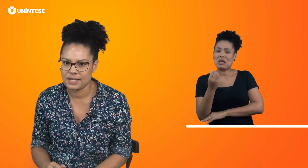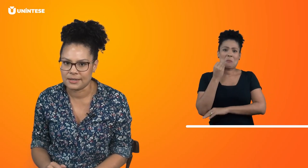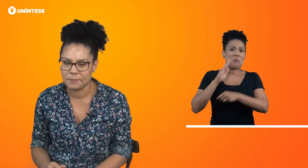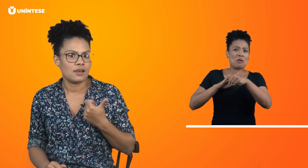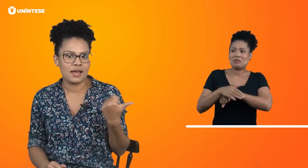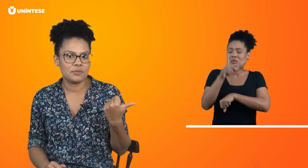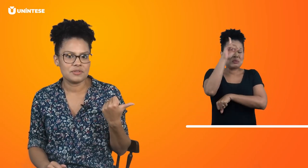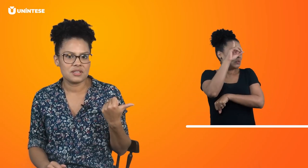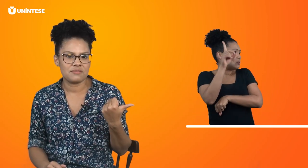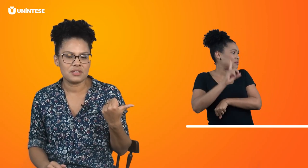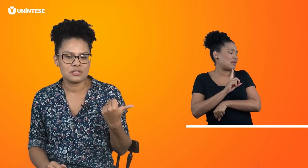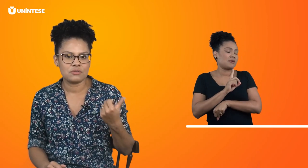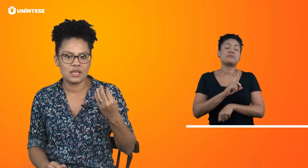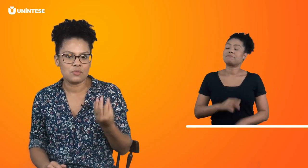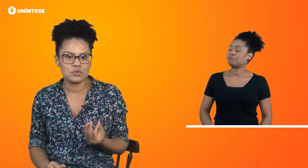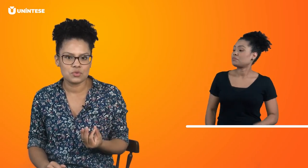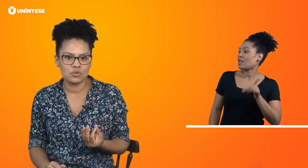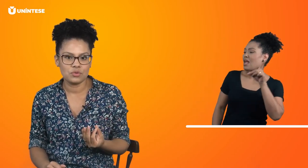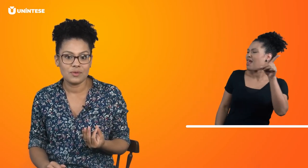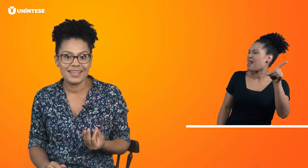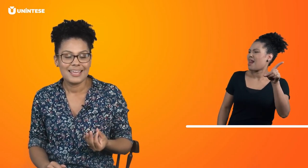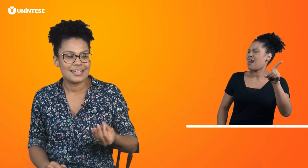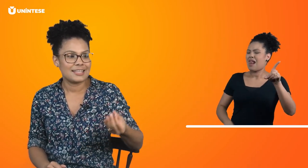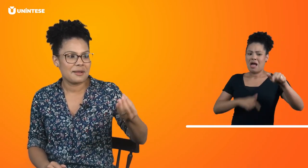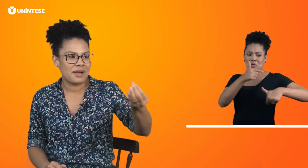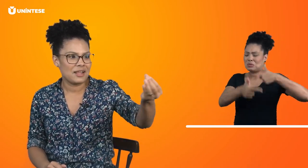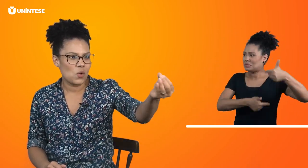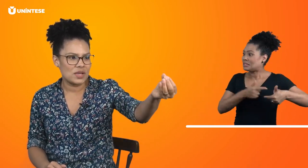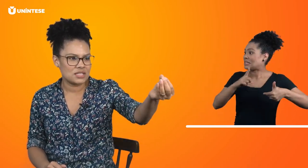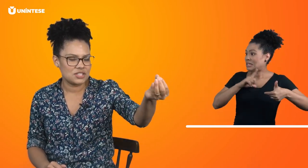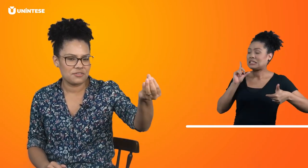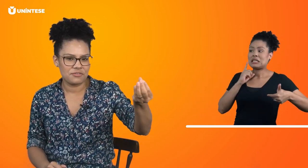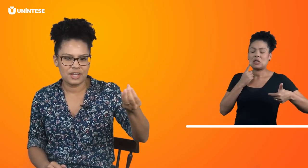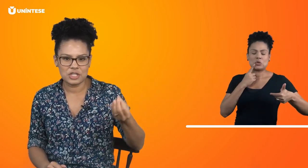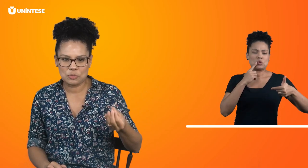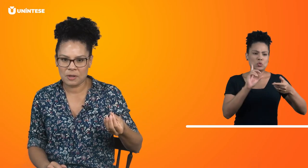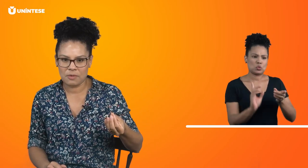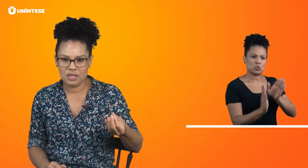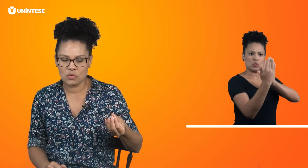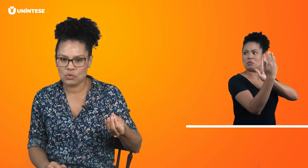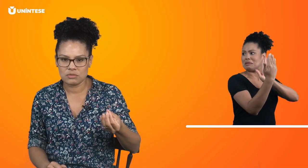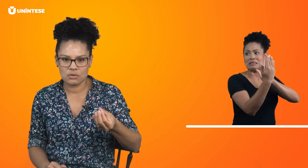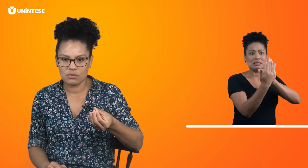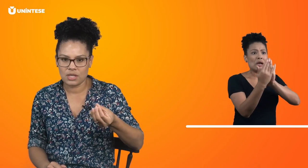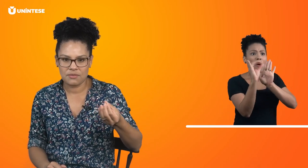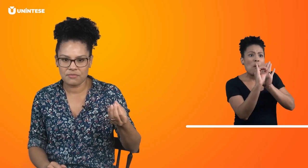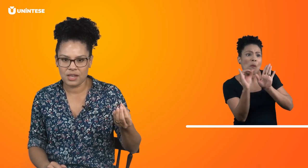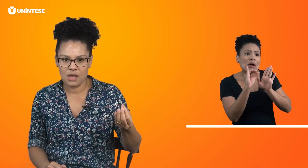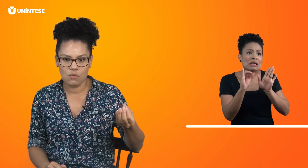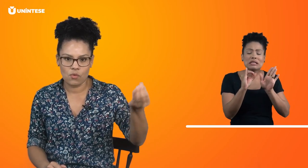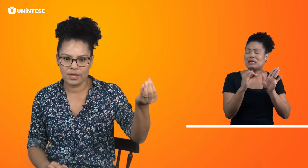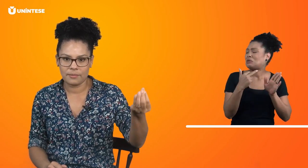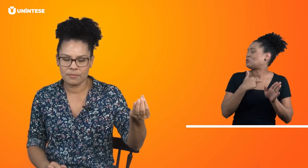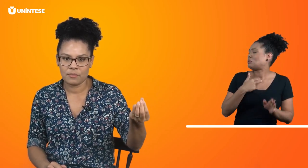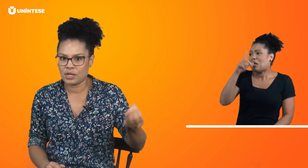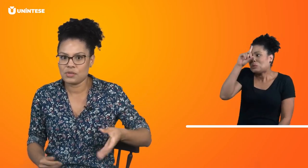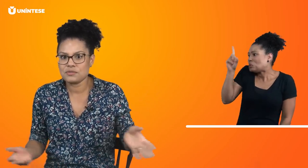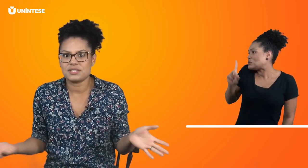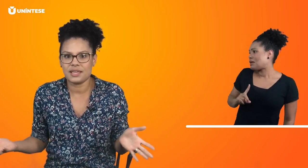ele. Lá no meu serviço tem um surdo que trabalha quase que de frente pra mim e eu não consigo nem falar um oi, porque eu não sei